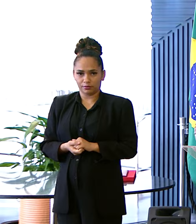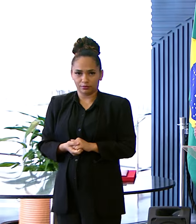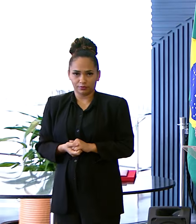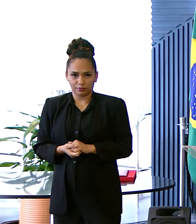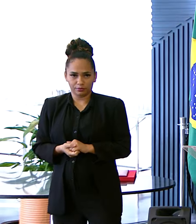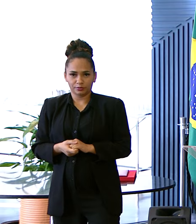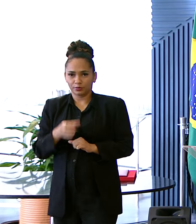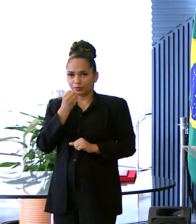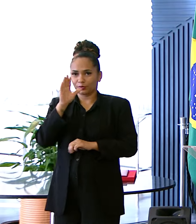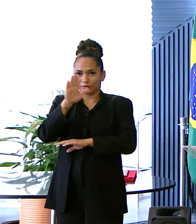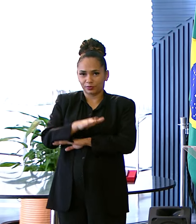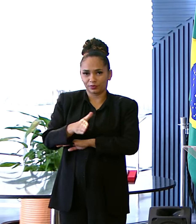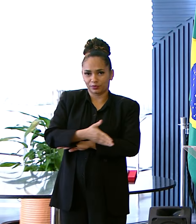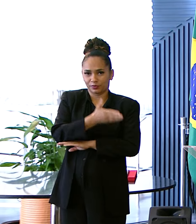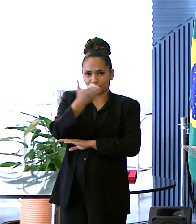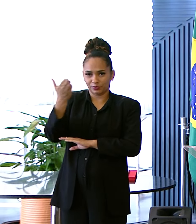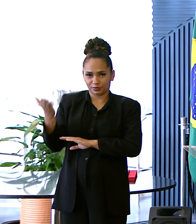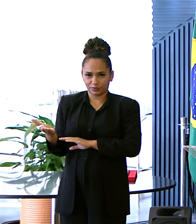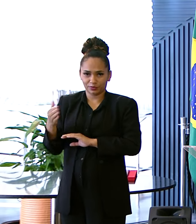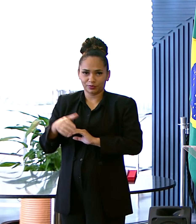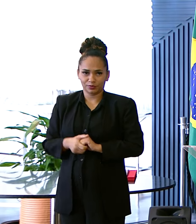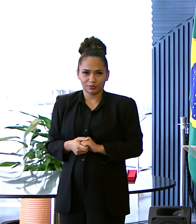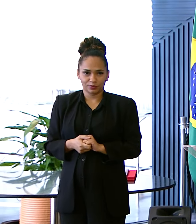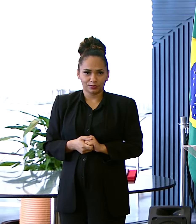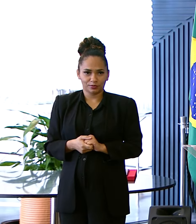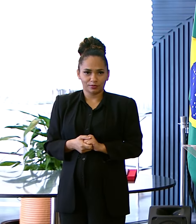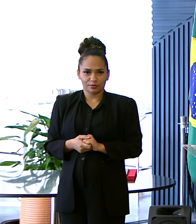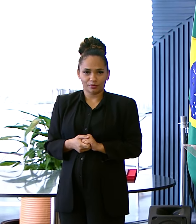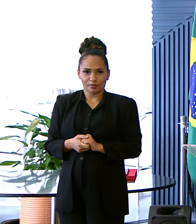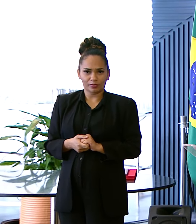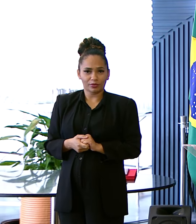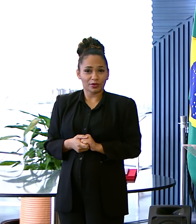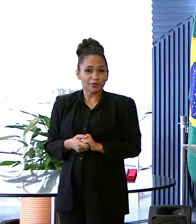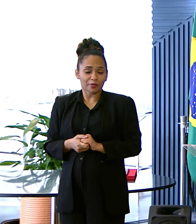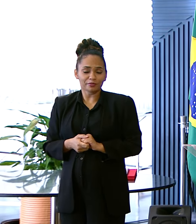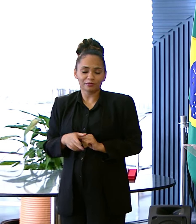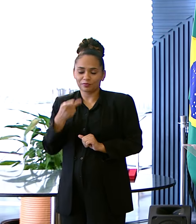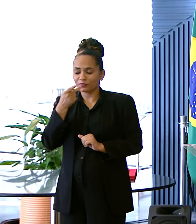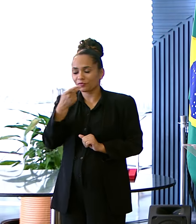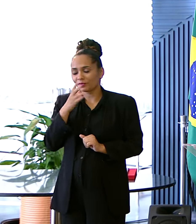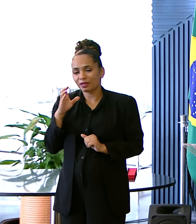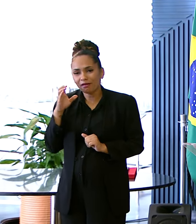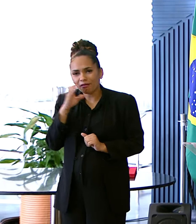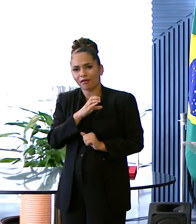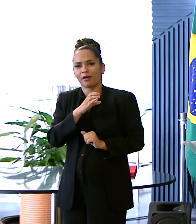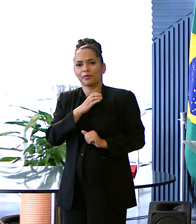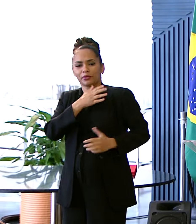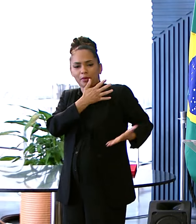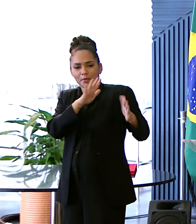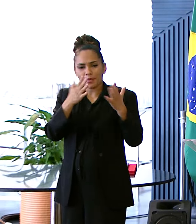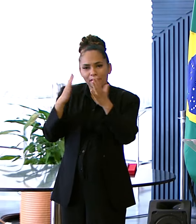Boa tarde a todos Eu não quero me alongar muito Eu queria aqui Parabenizar A condução